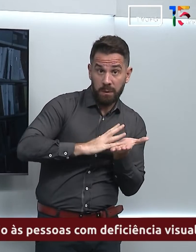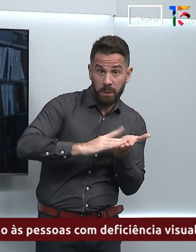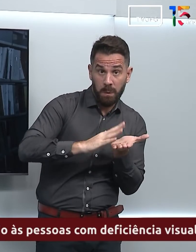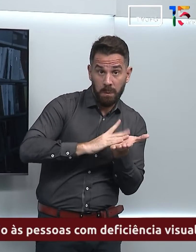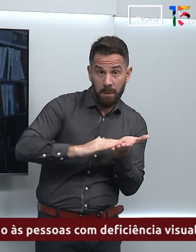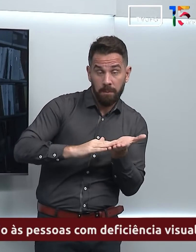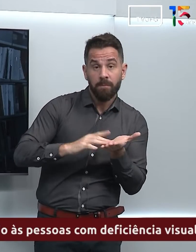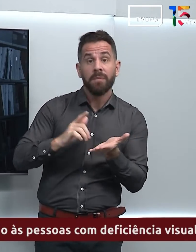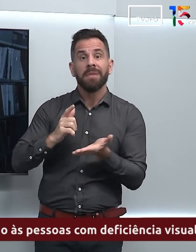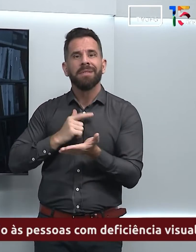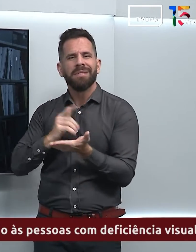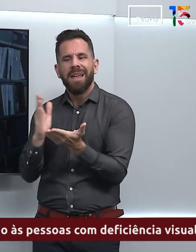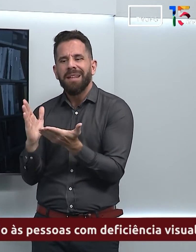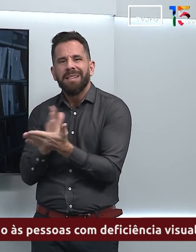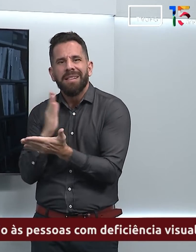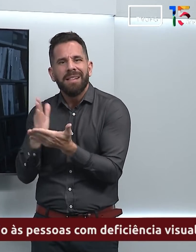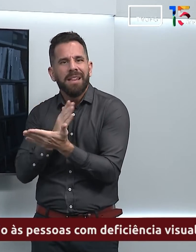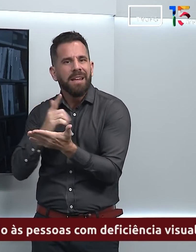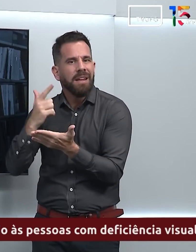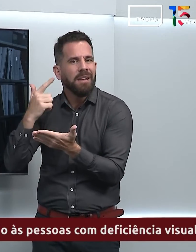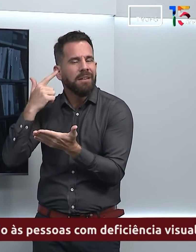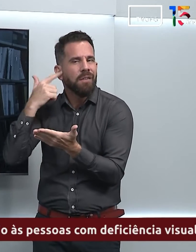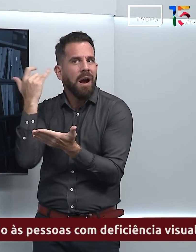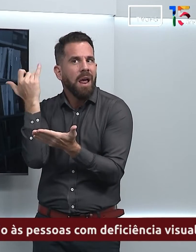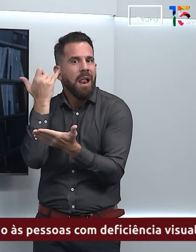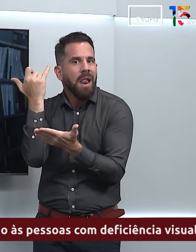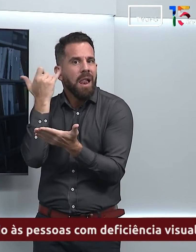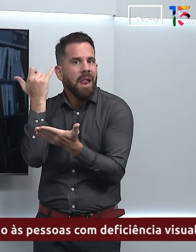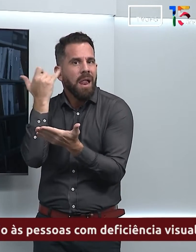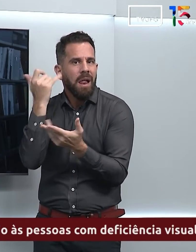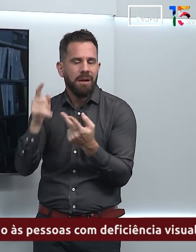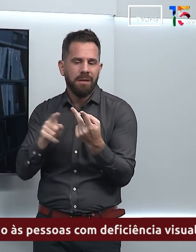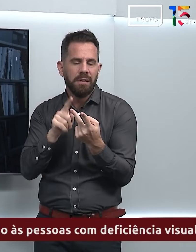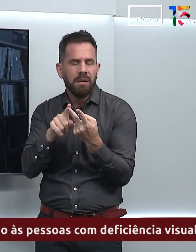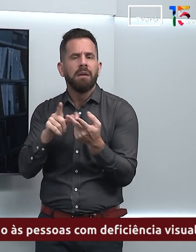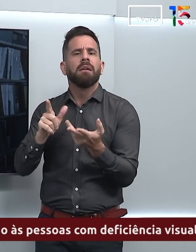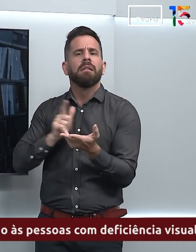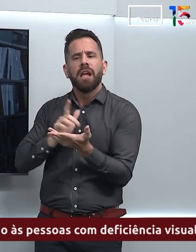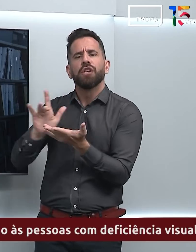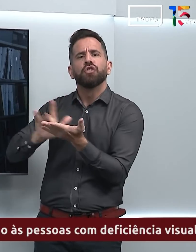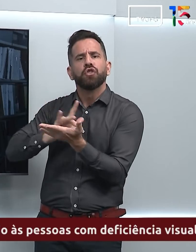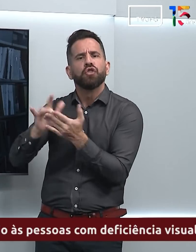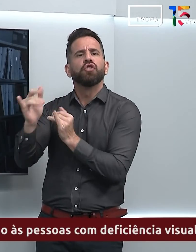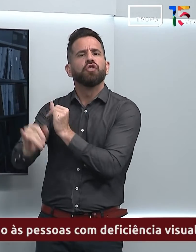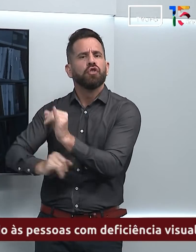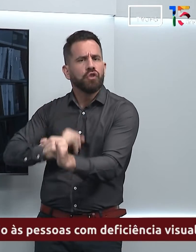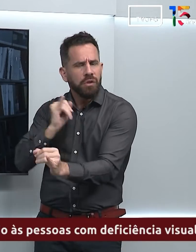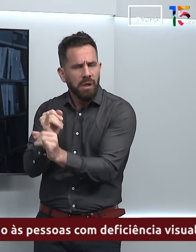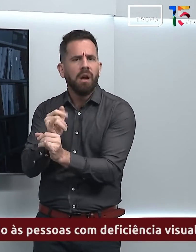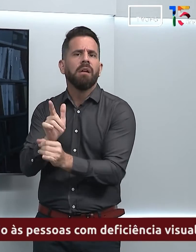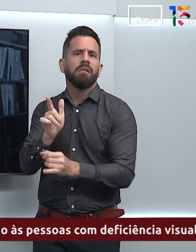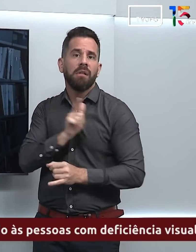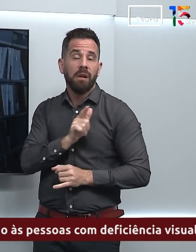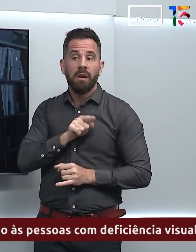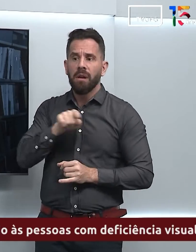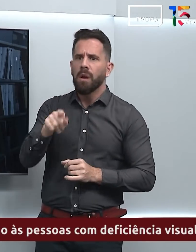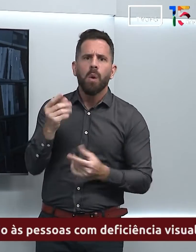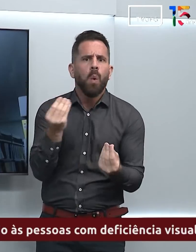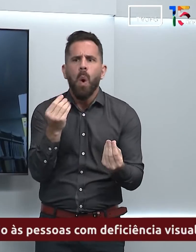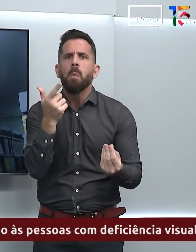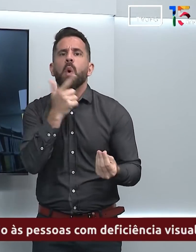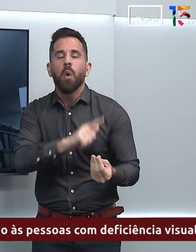audiolivros, tem também o formato digital e tudo isso aqui foi adquirido por meio de doação.